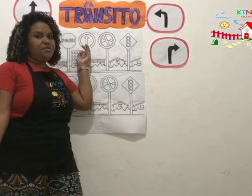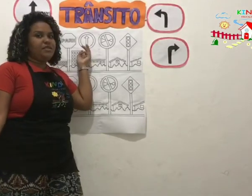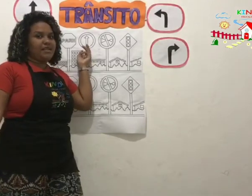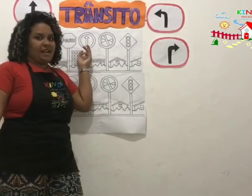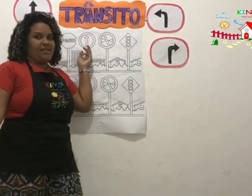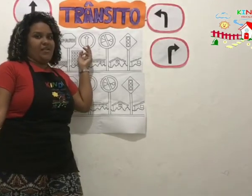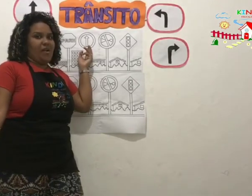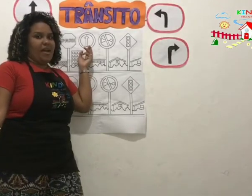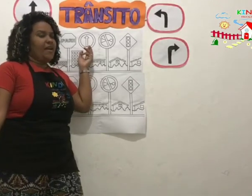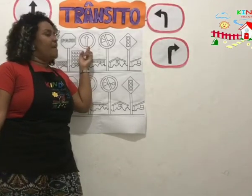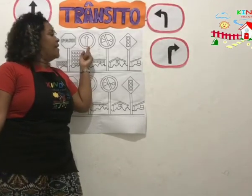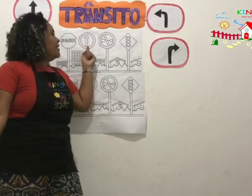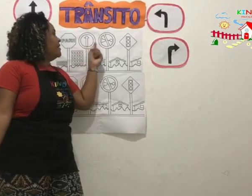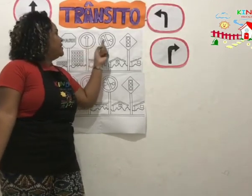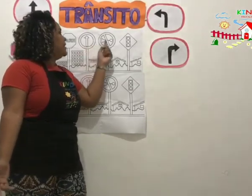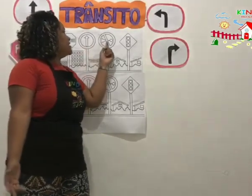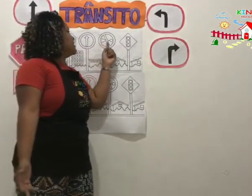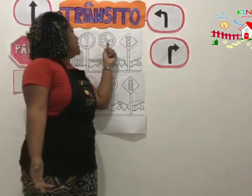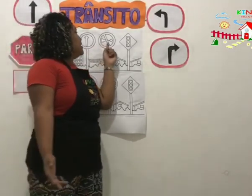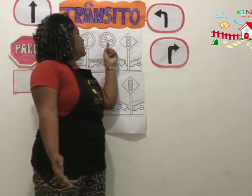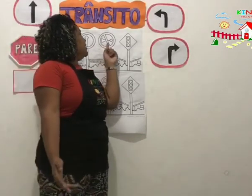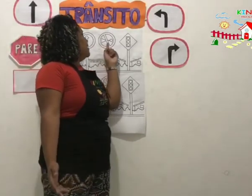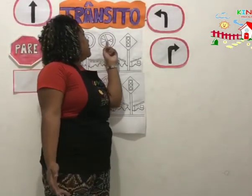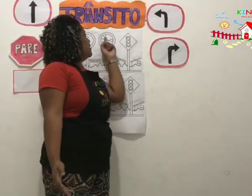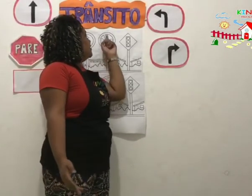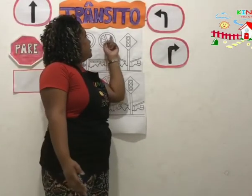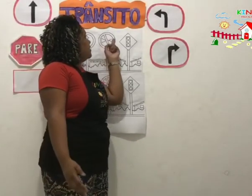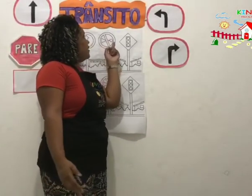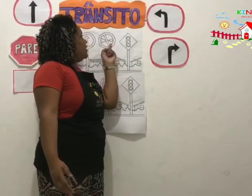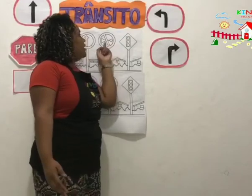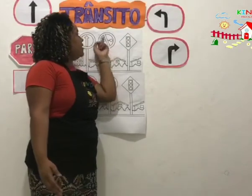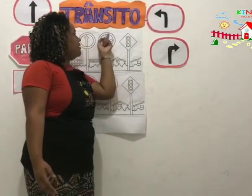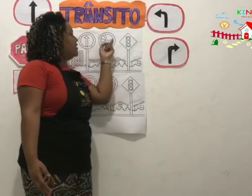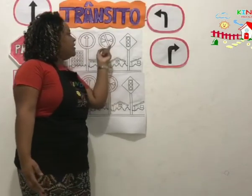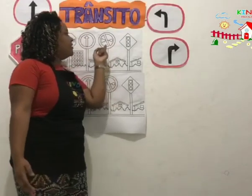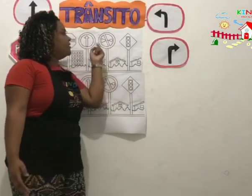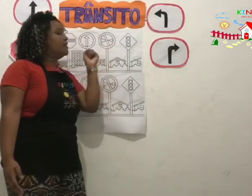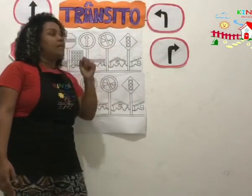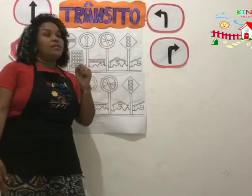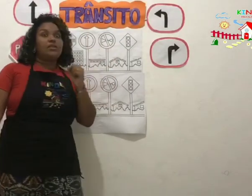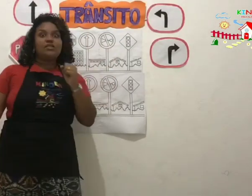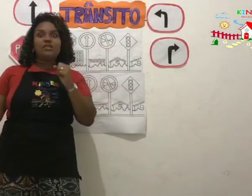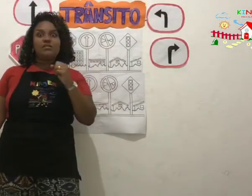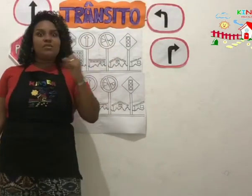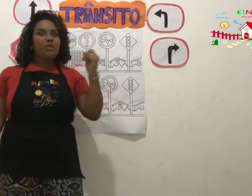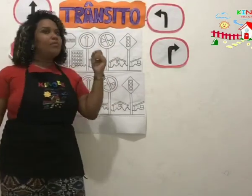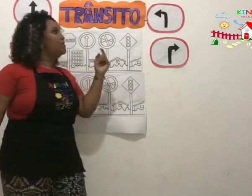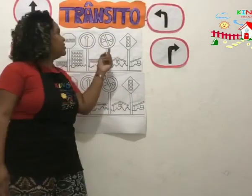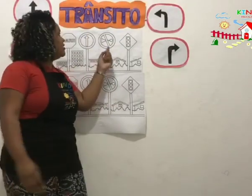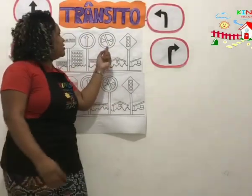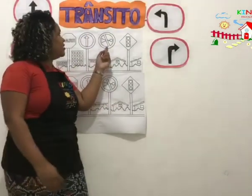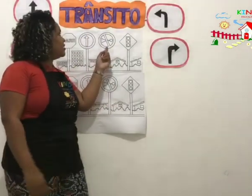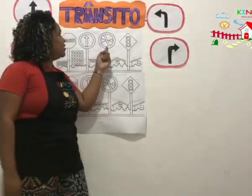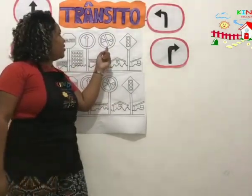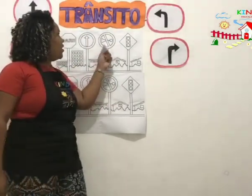buzinar, não é? E essa daqui, hein? Nós temos uma buzina aqui, ó,